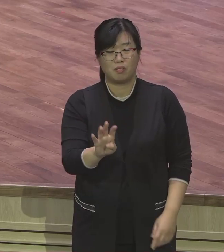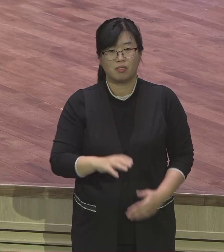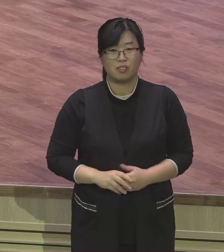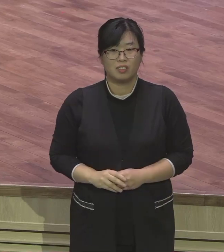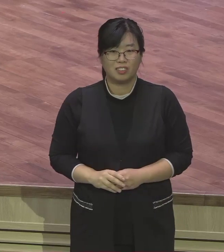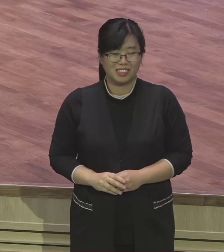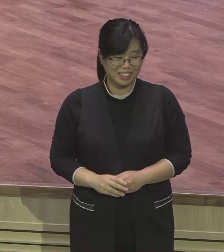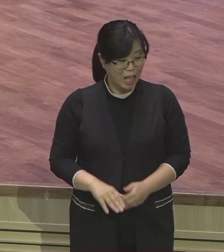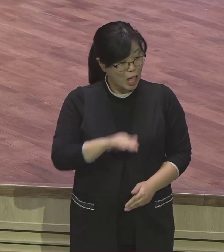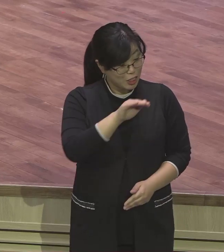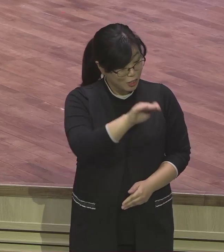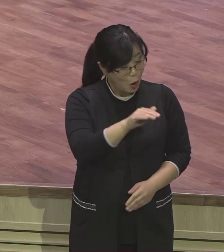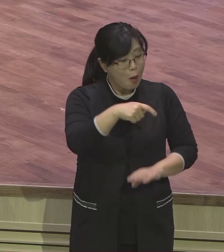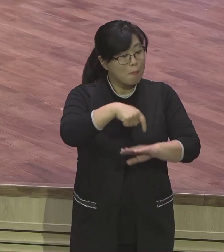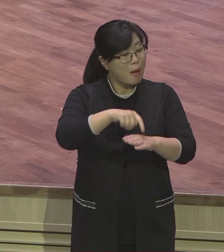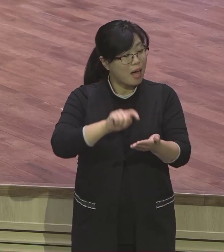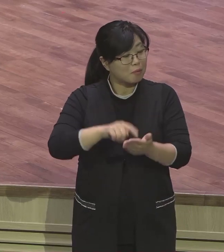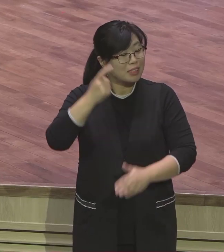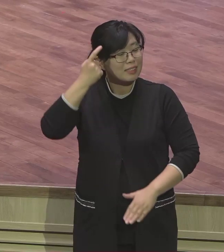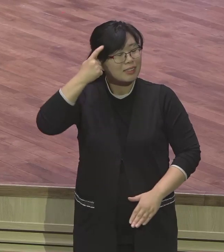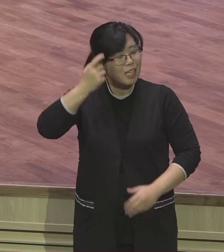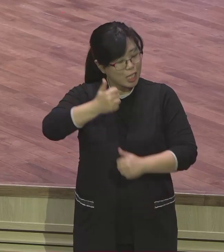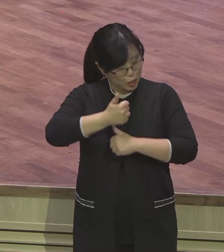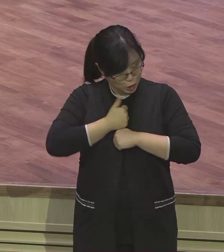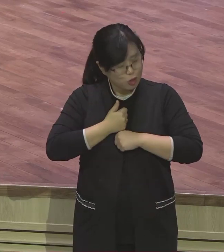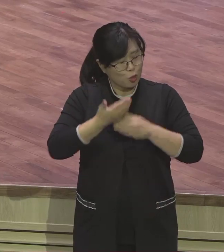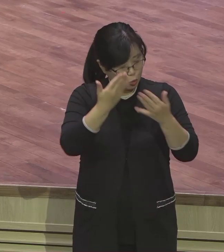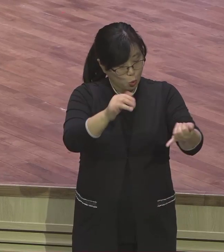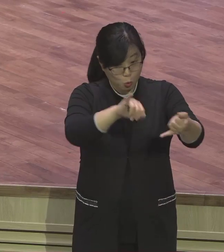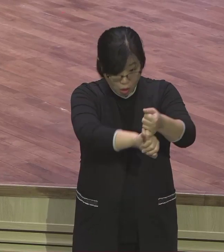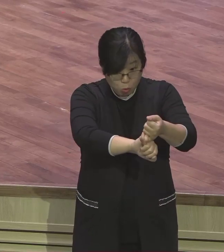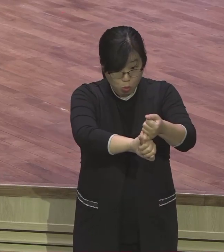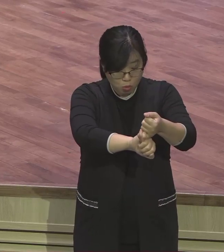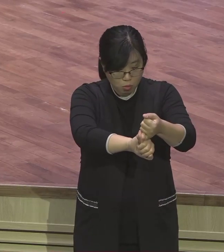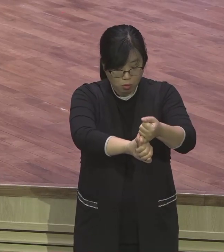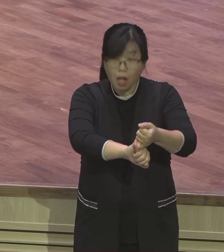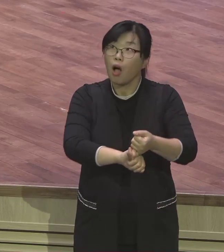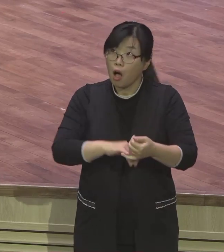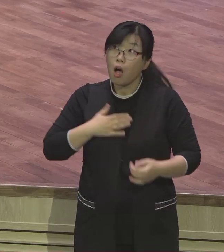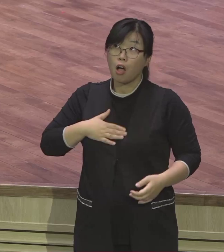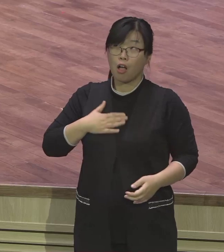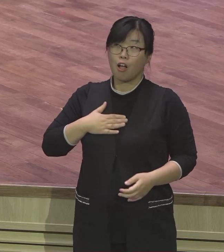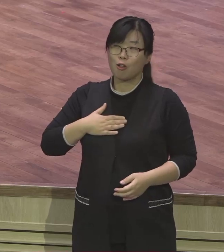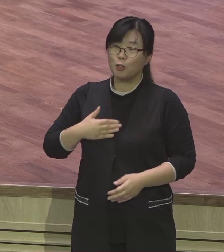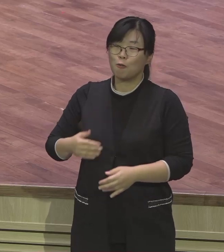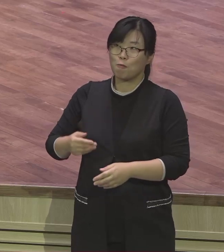네 마음과 생각을 지을 것이다. 그랬는데 계속 불안해요. 초조해요. 그럼 밤을 세워요.